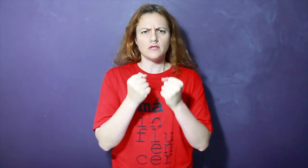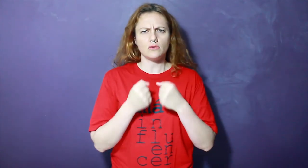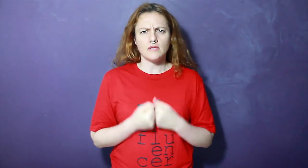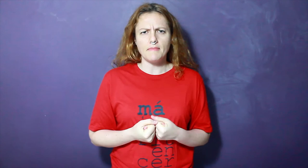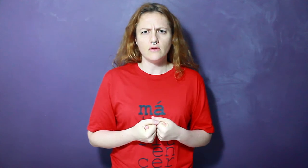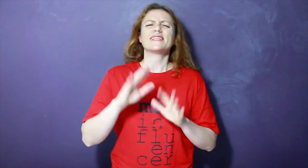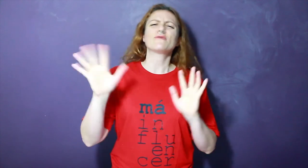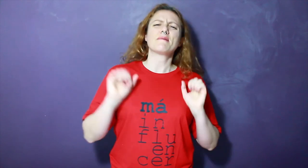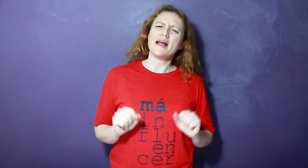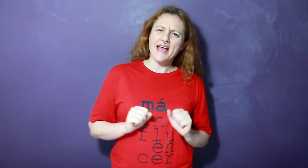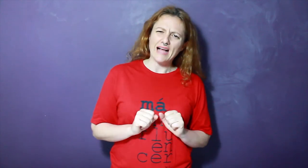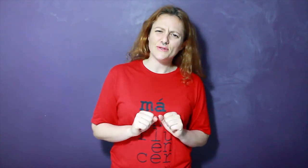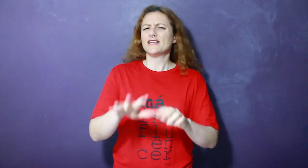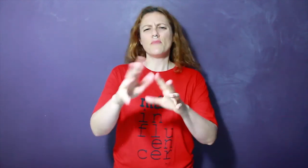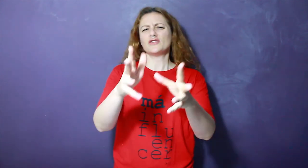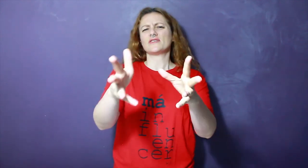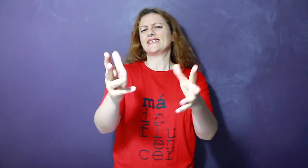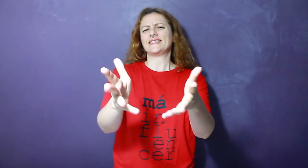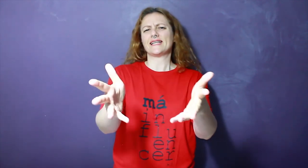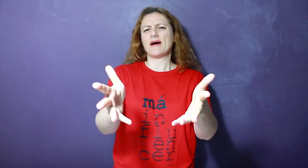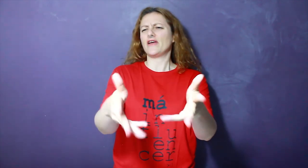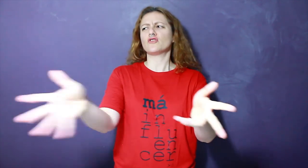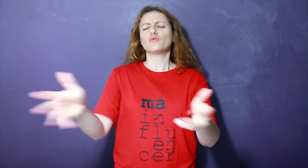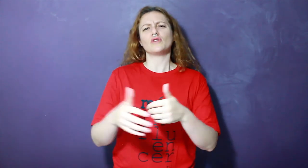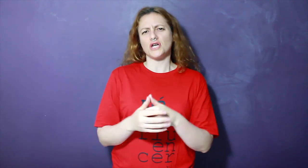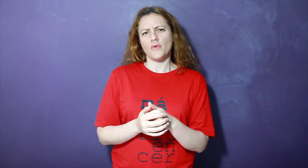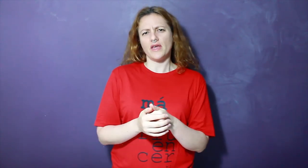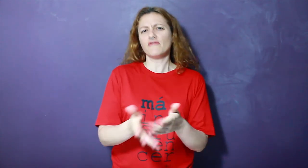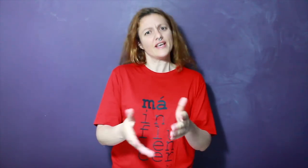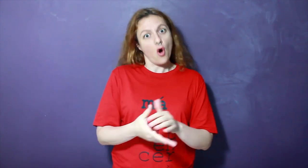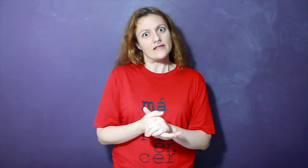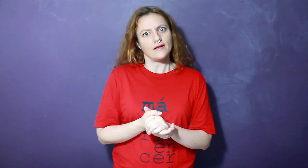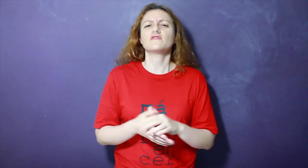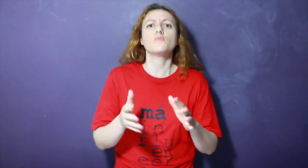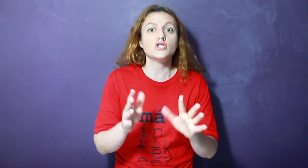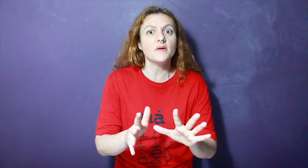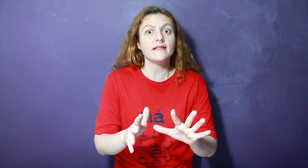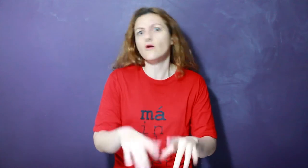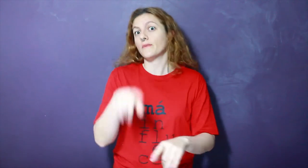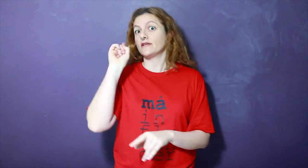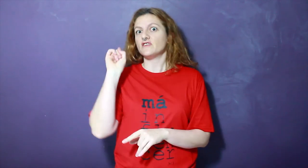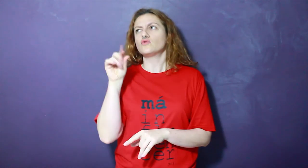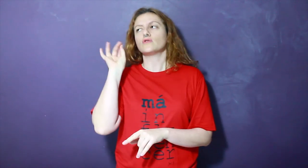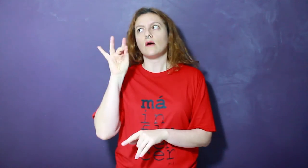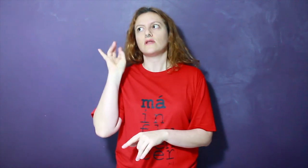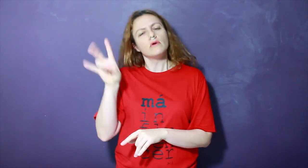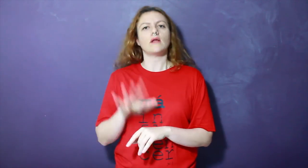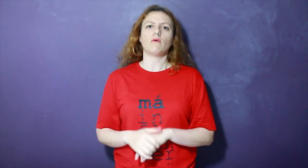Propósito no trabalho. Você está no trabalho errado. Você não pode gostar desse trabalho aí que todo mundo acha ruim. E que você gosta. Que você não pode empreender agora. Porque você não fez o curso tal, tal e o tal.